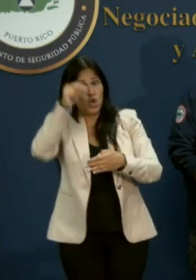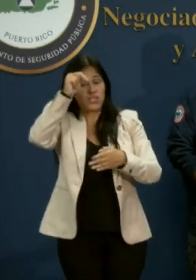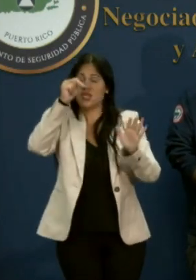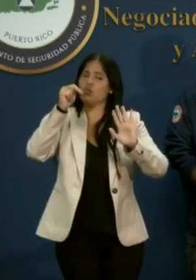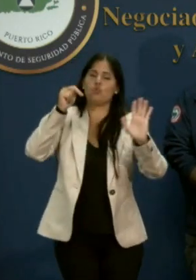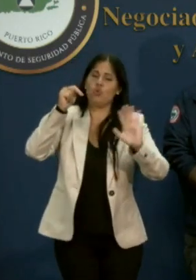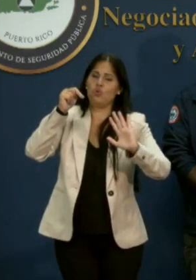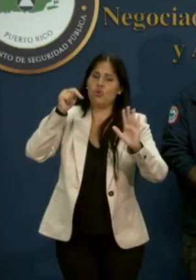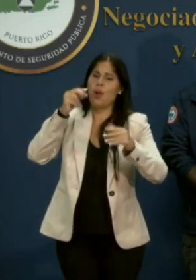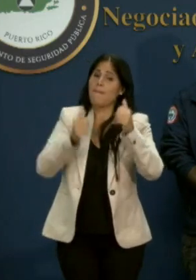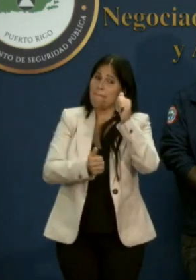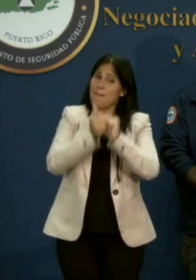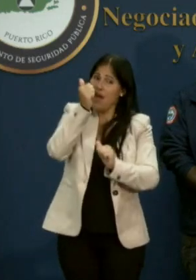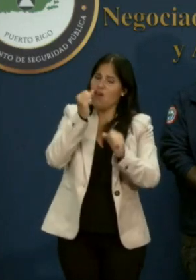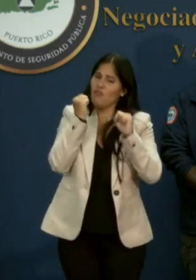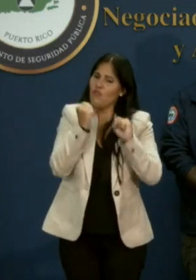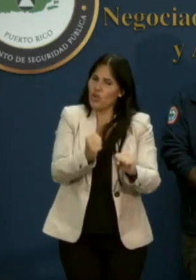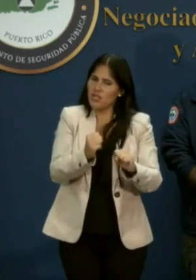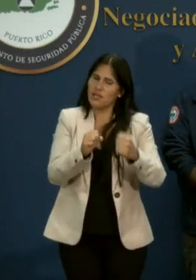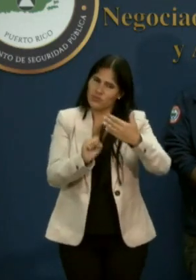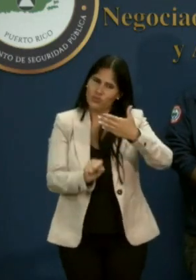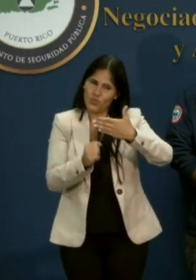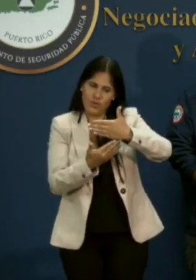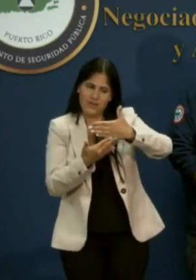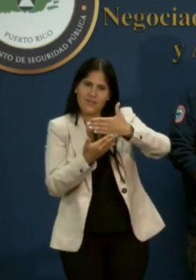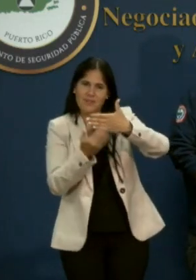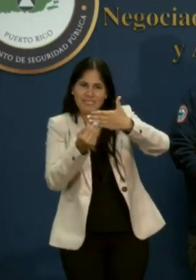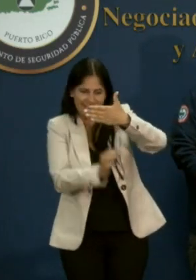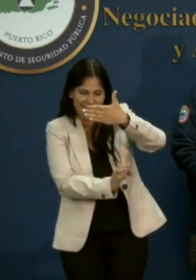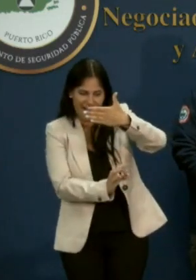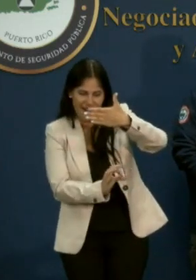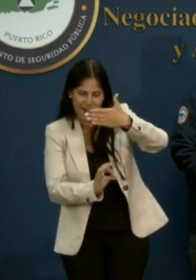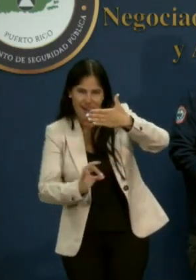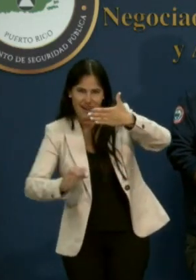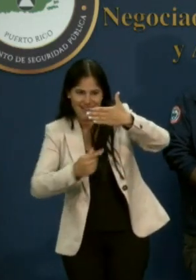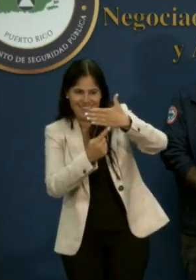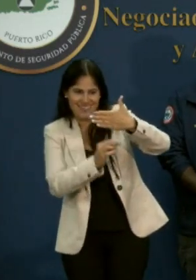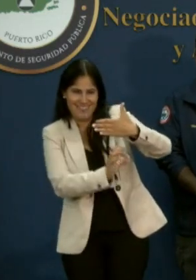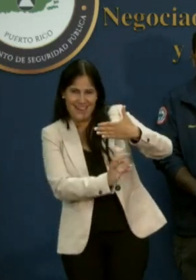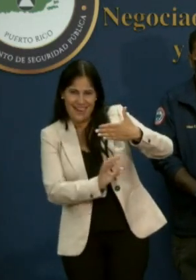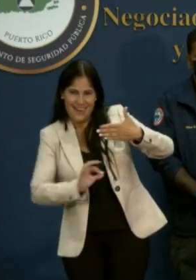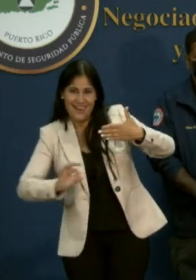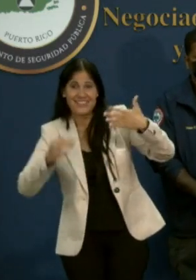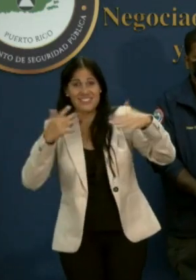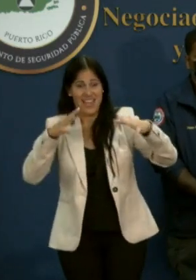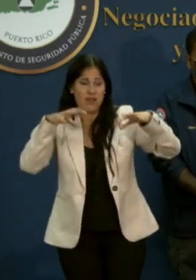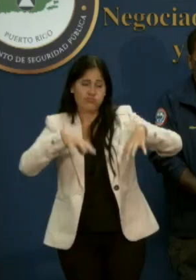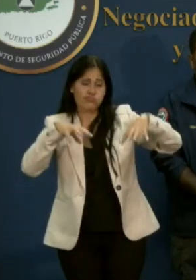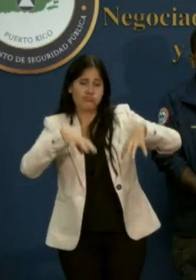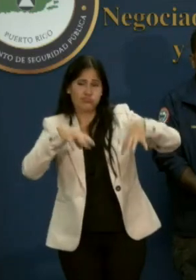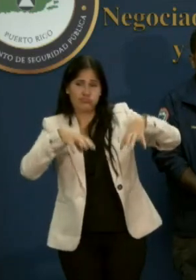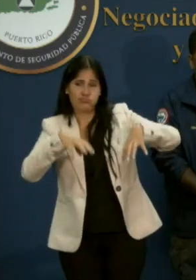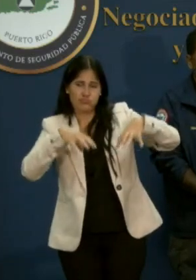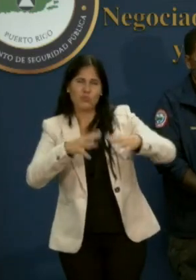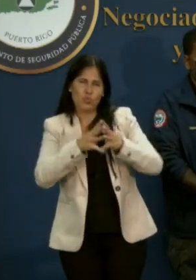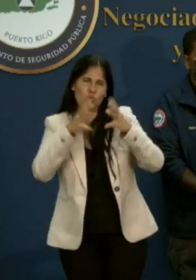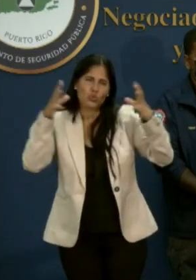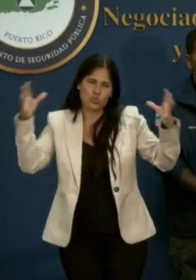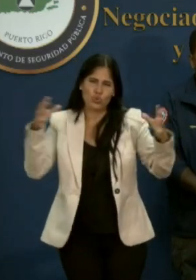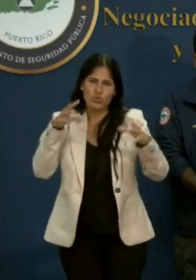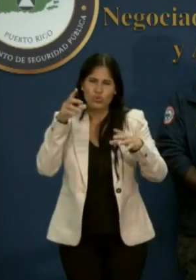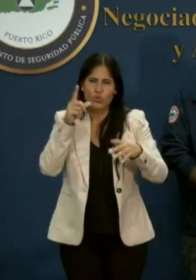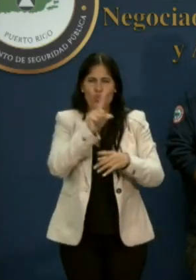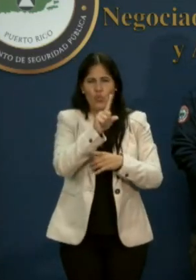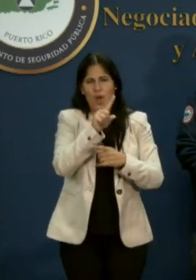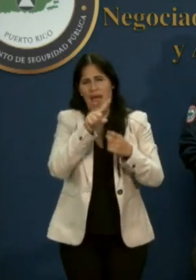fuerte. Como ya mencionó el señor gobernador, el este de Puerto Rico ha recibido bastante lluvia, cuestiones de lluvia entre 1 a 3 pulgadas